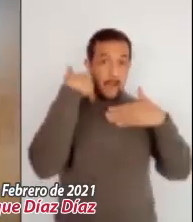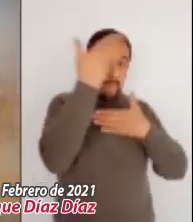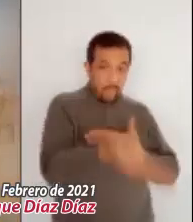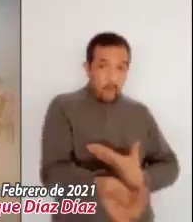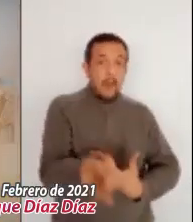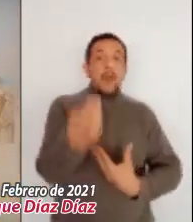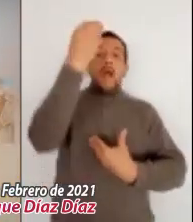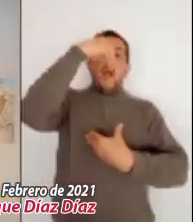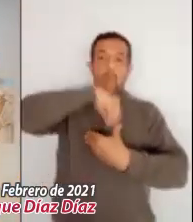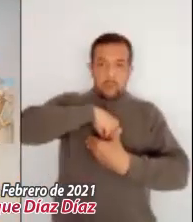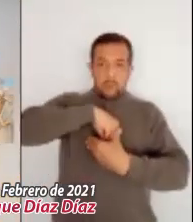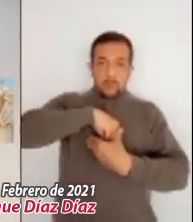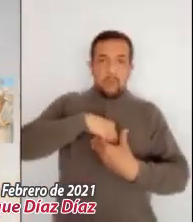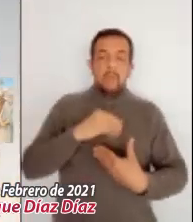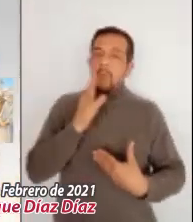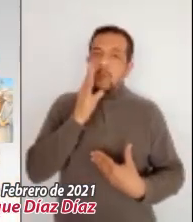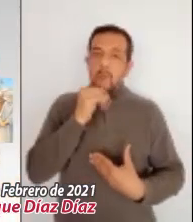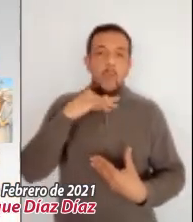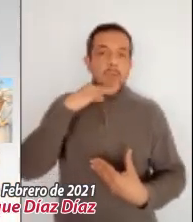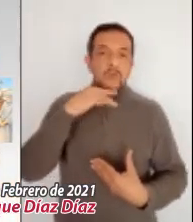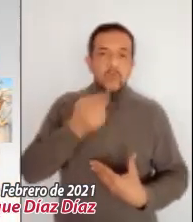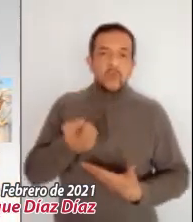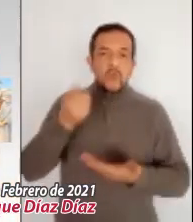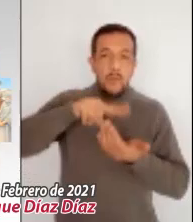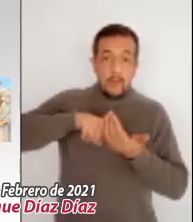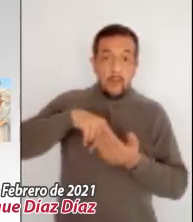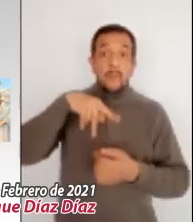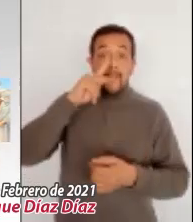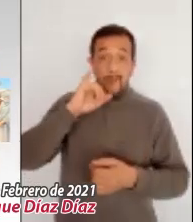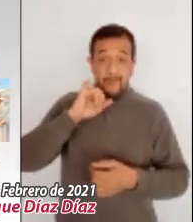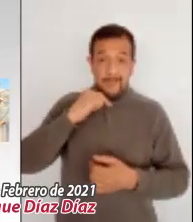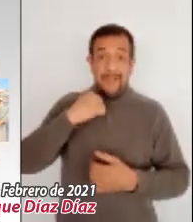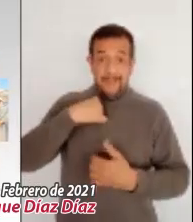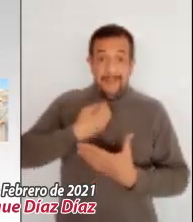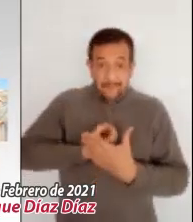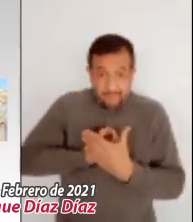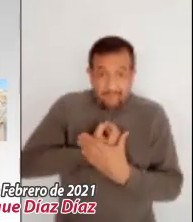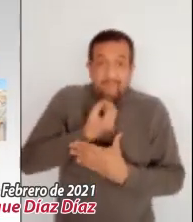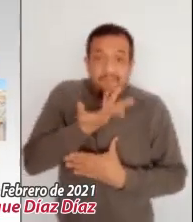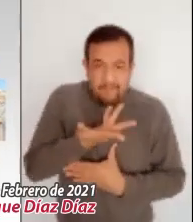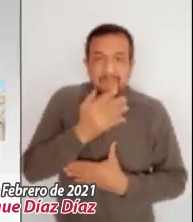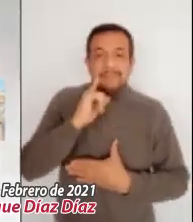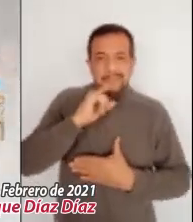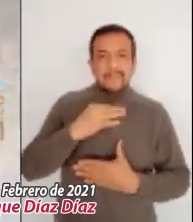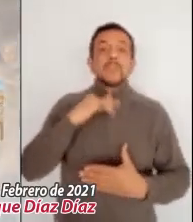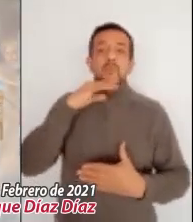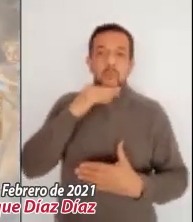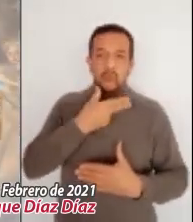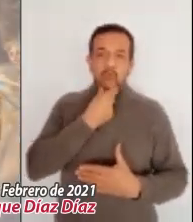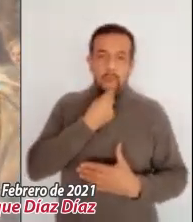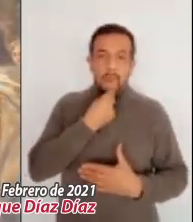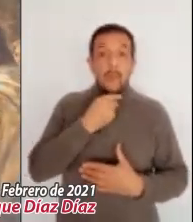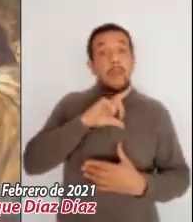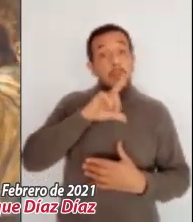que entre de fuera puede manchar al hombre, lo que sí lo mancha es lo que sale de dentro. Cuando entró en una casa para